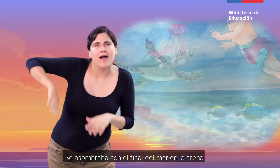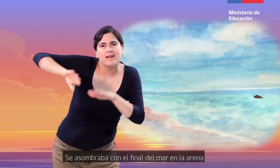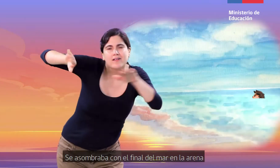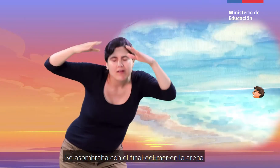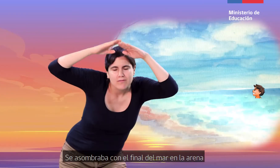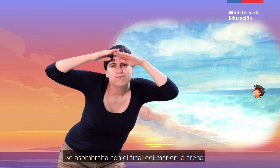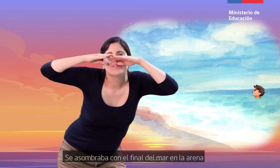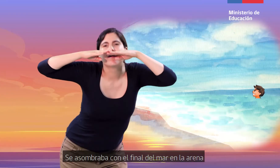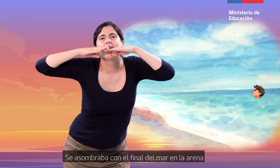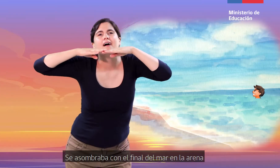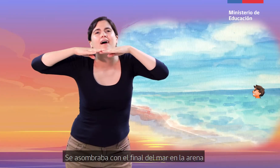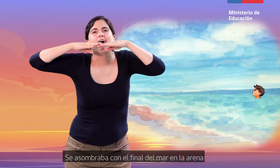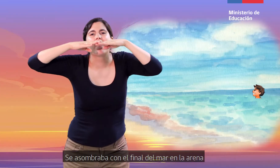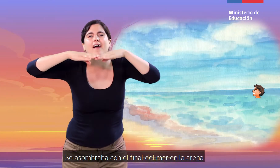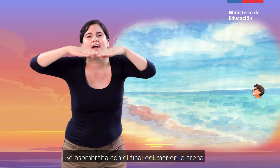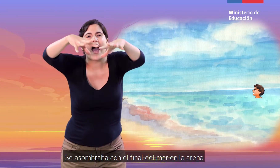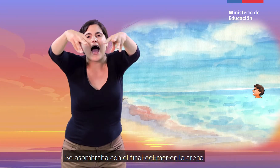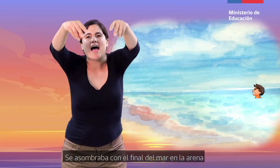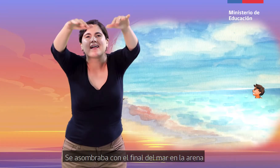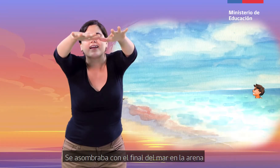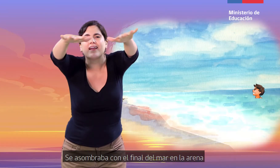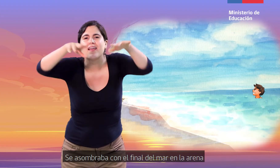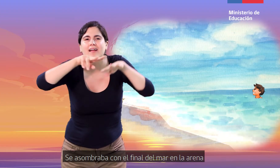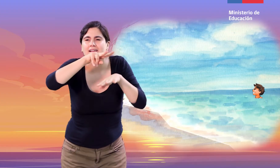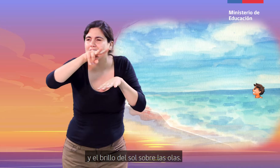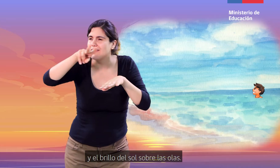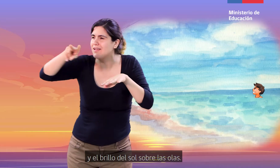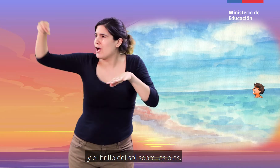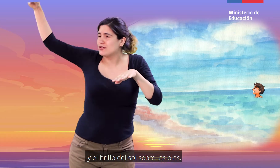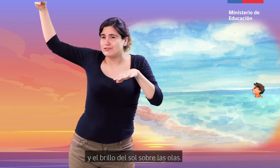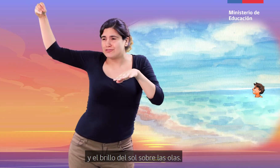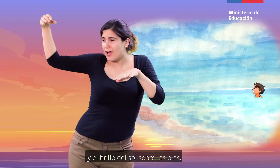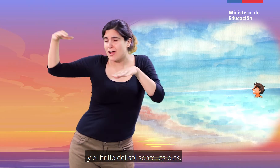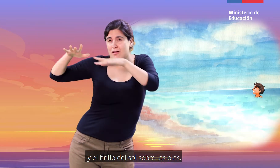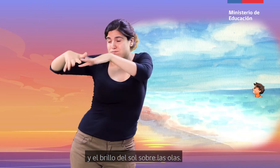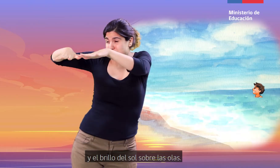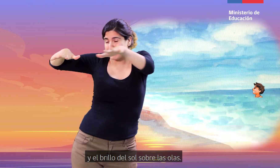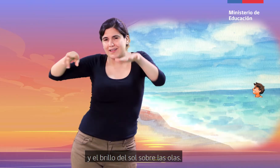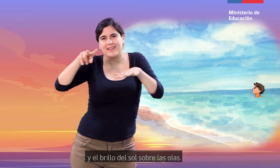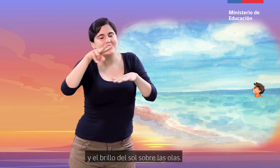Se asombraba con el final del mar en la arena y el brillo del sol sobre las olas.